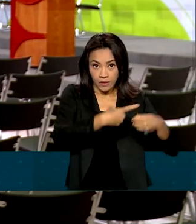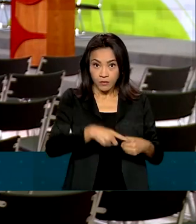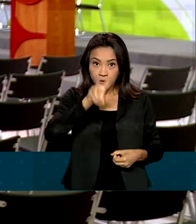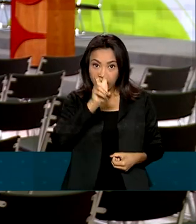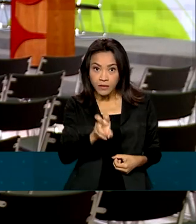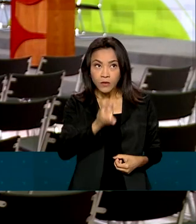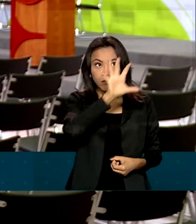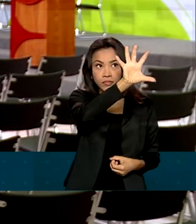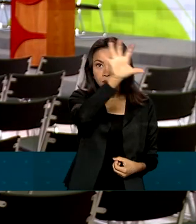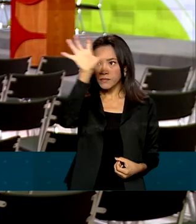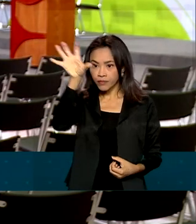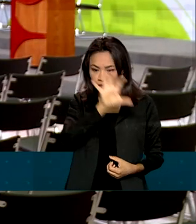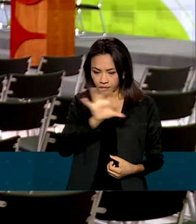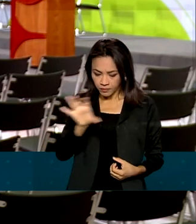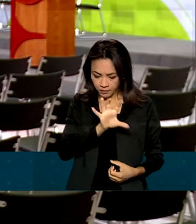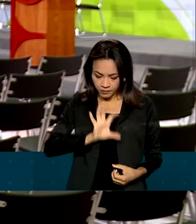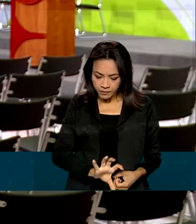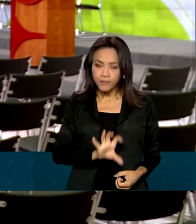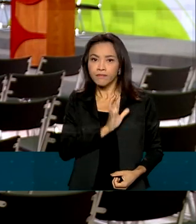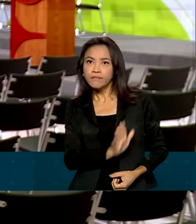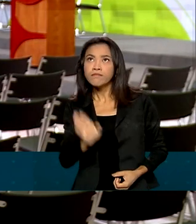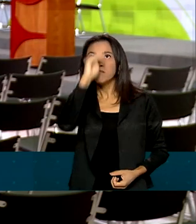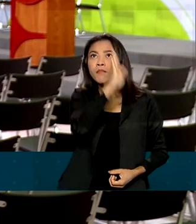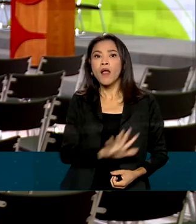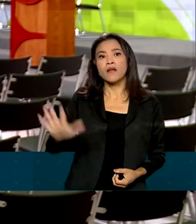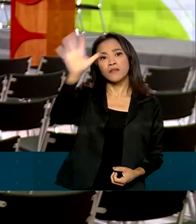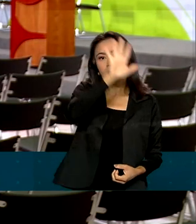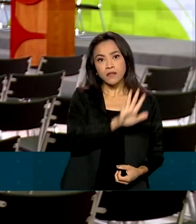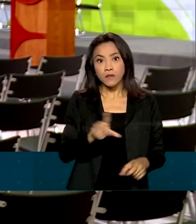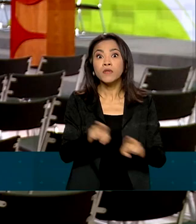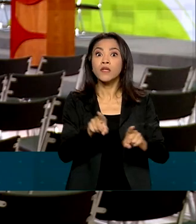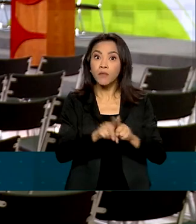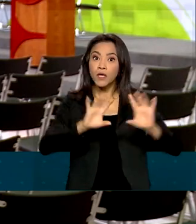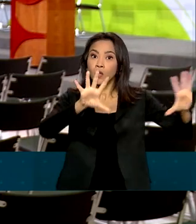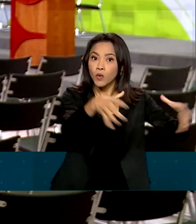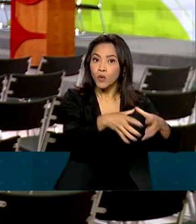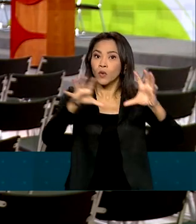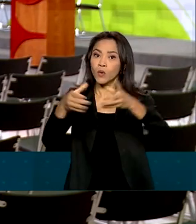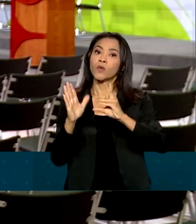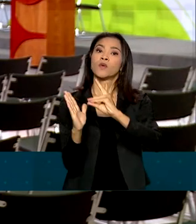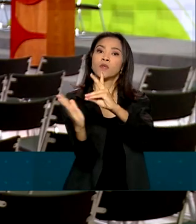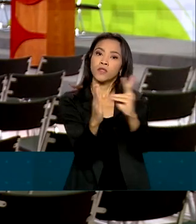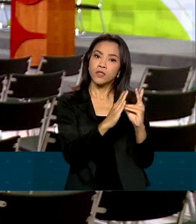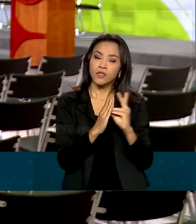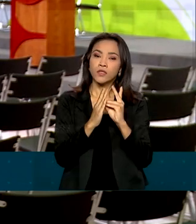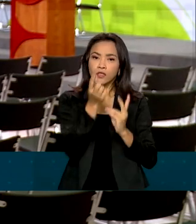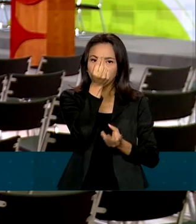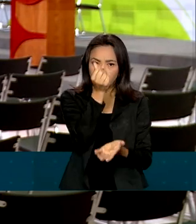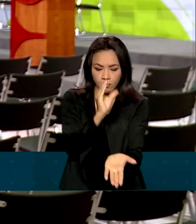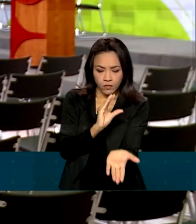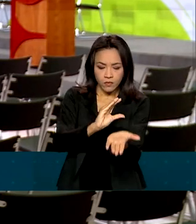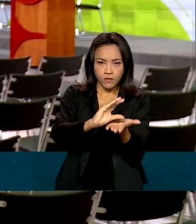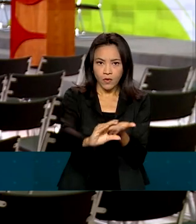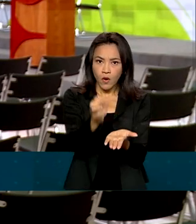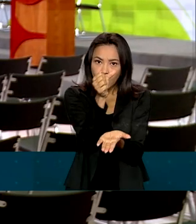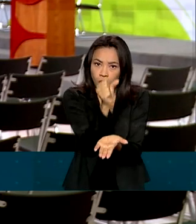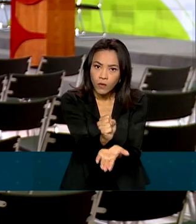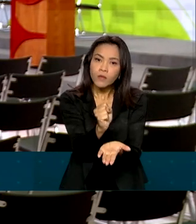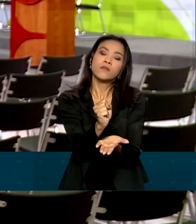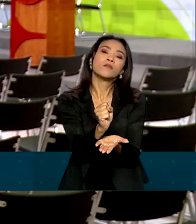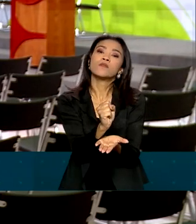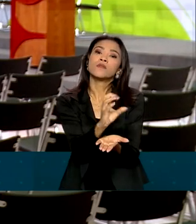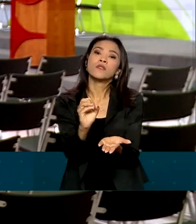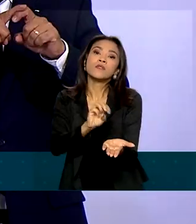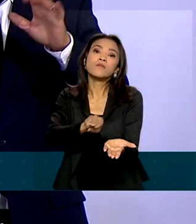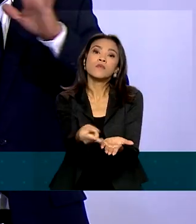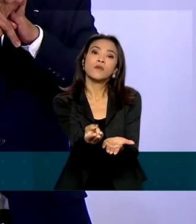do país, além de 26 distritos sanitários especiais indígenas. Um investimento de quase 800 milhões de